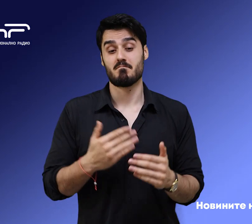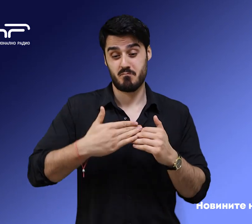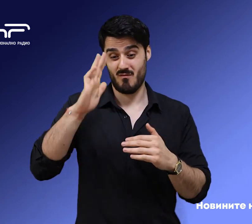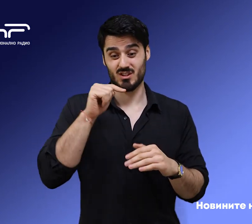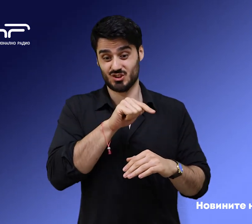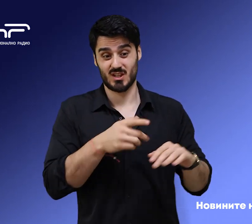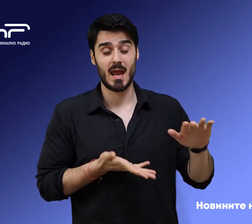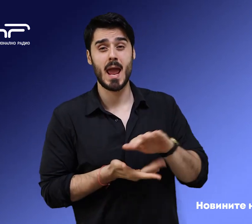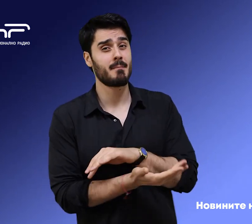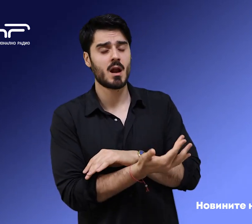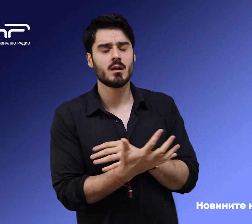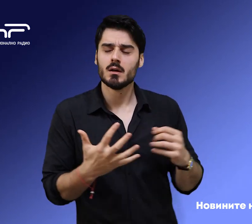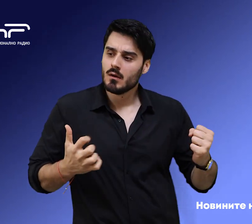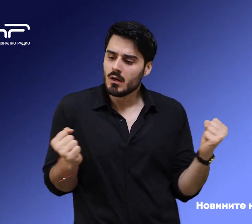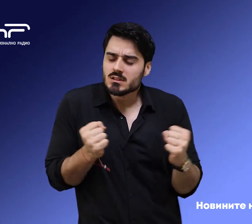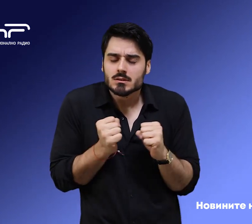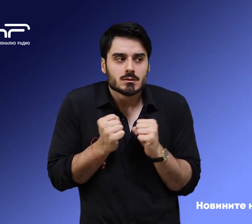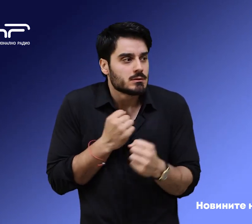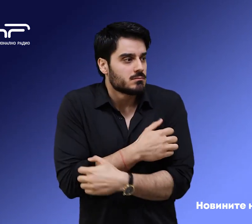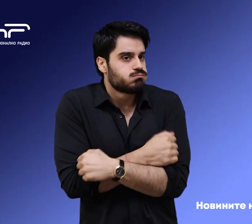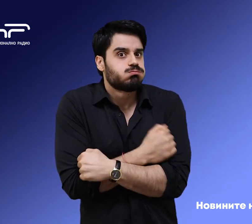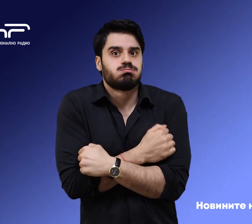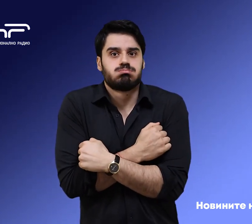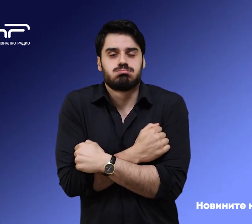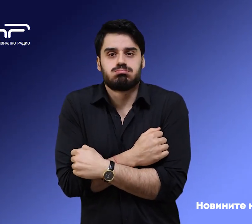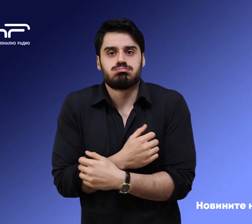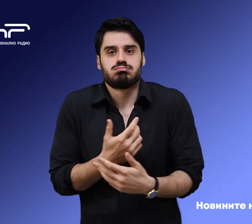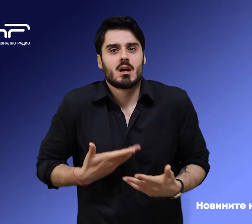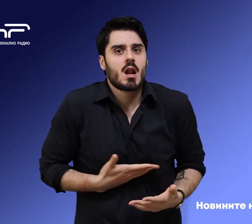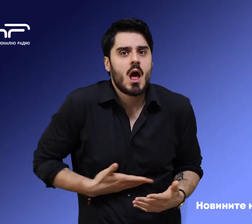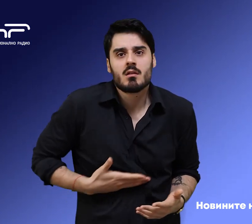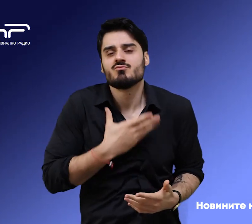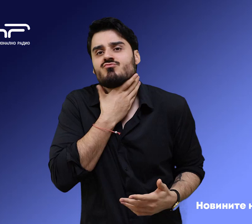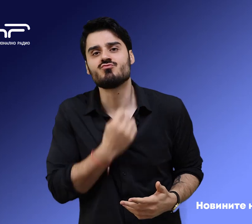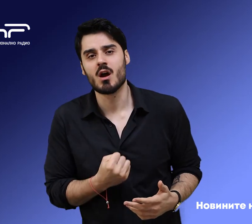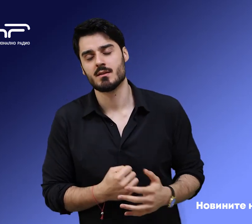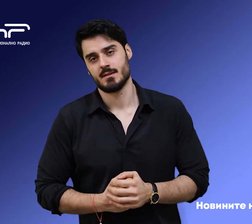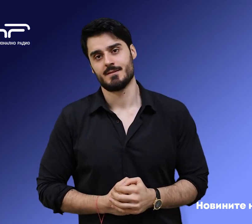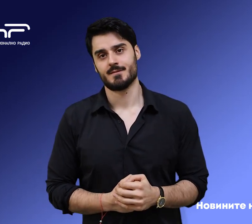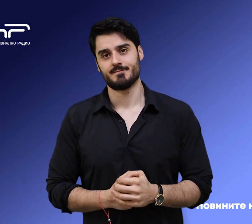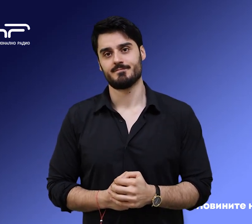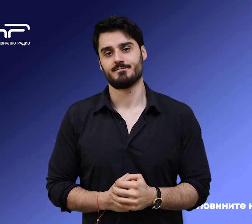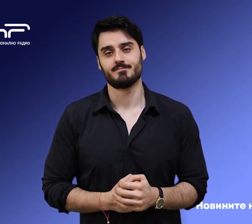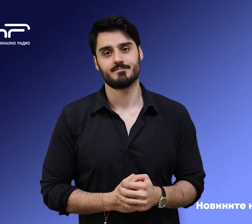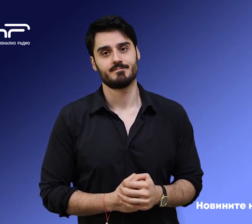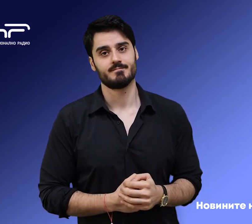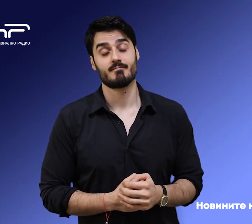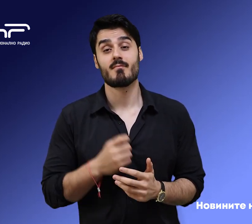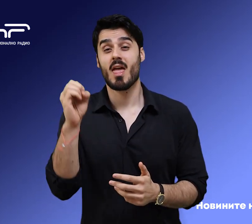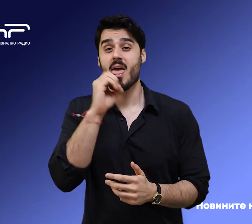мигрантите са били измръзнали и обезводнени. Случаят се разследва от гранична полиция. За новините Николай Христов. Европейската